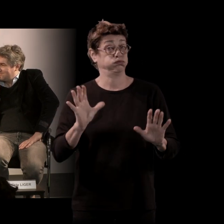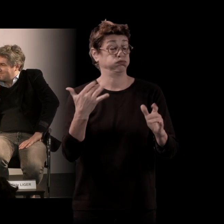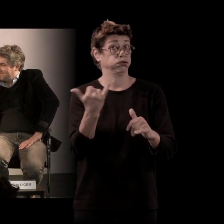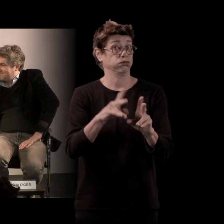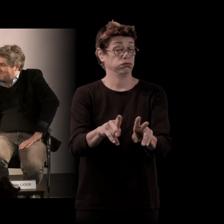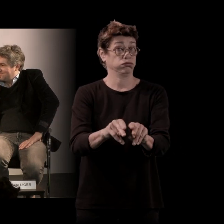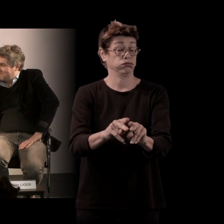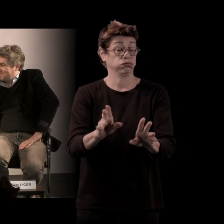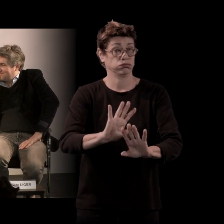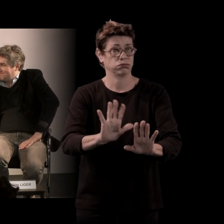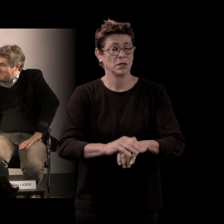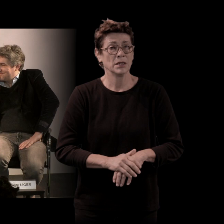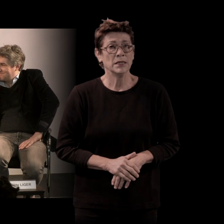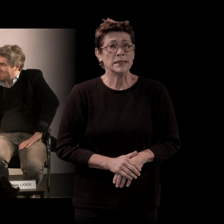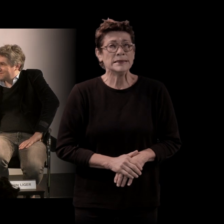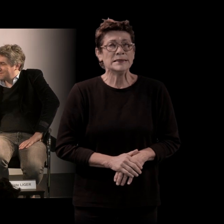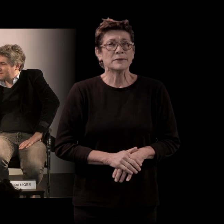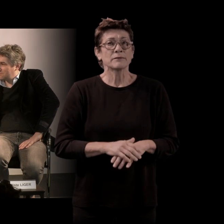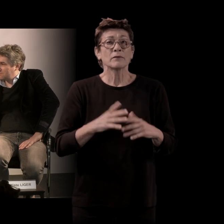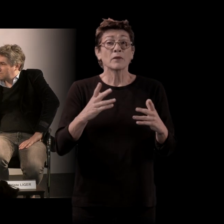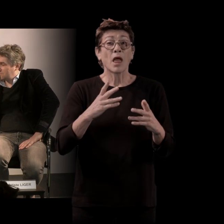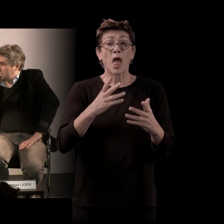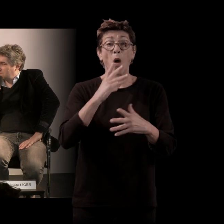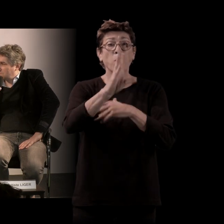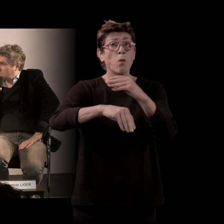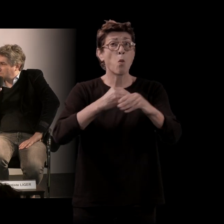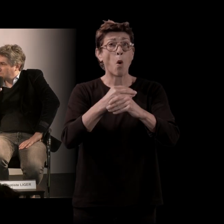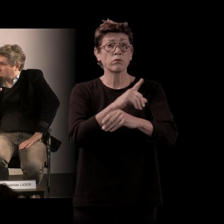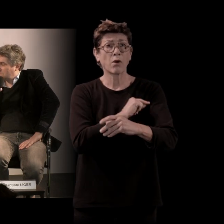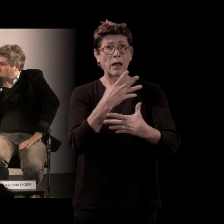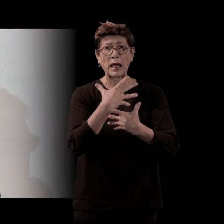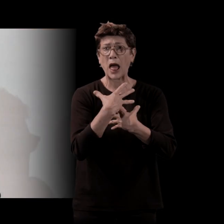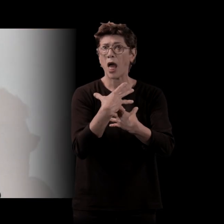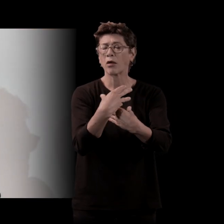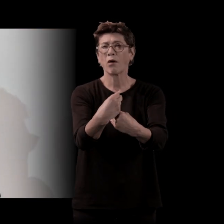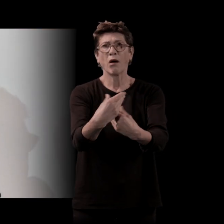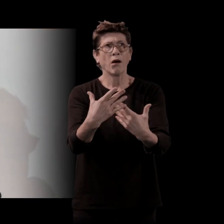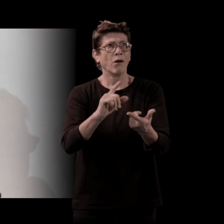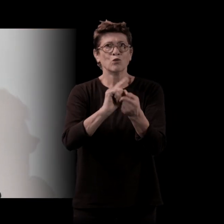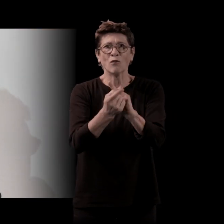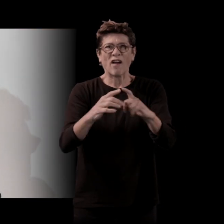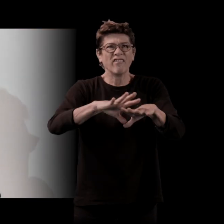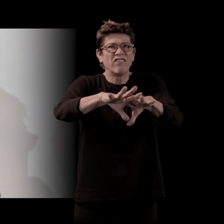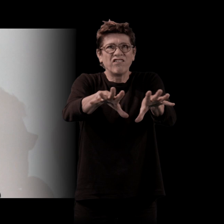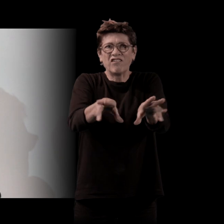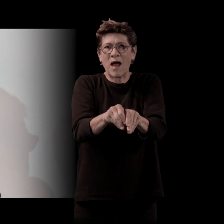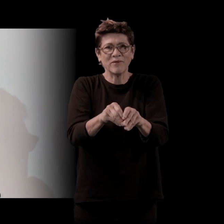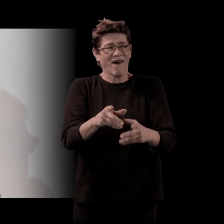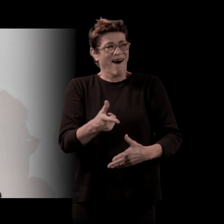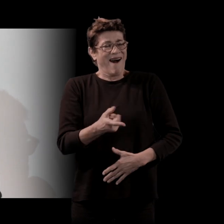Et le monde du polar m'a accueilli à bras ouverts. Ça a été une famille et j'étais très fier. Je l'avais fait à dessin. J'admirais les gens qui s'y